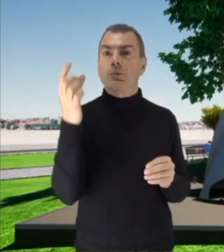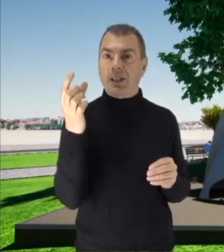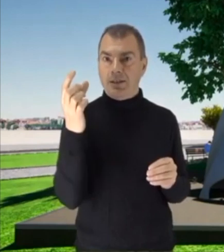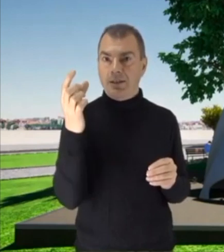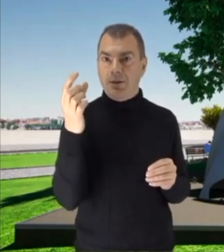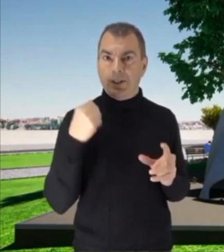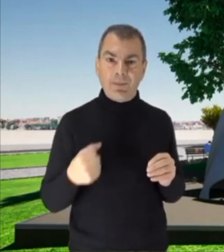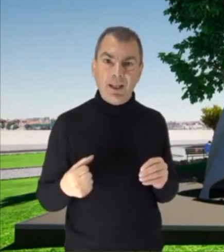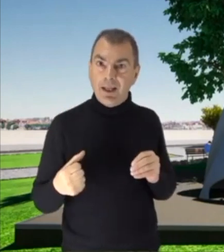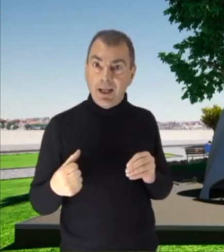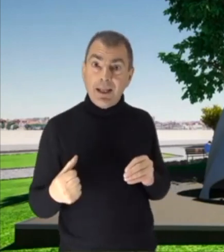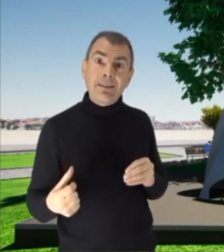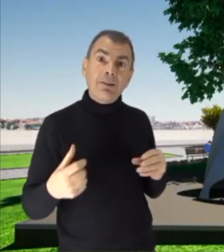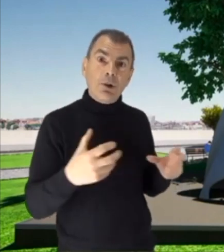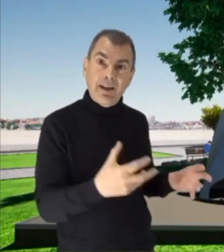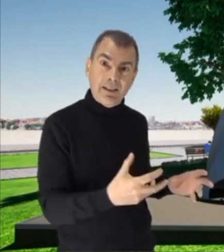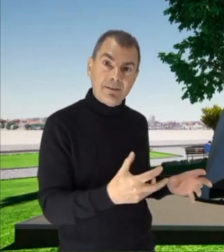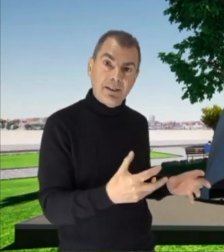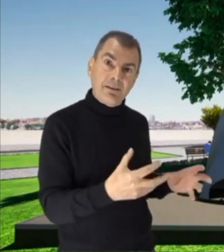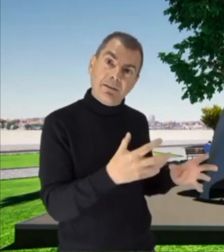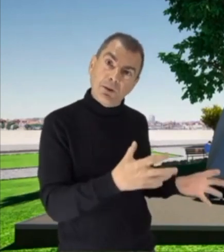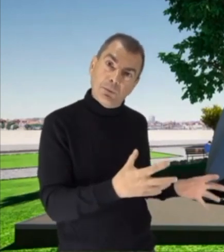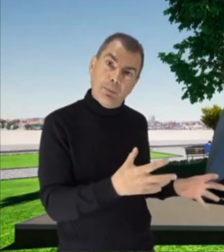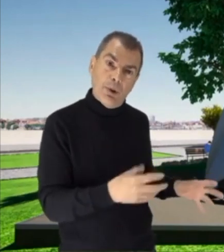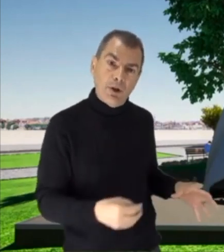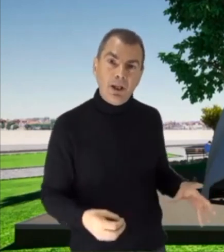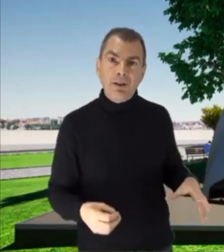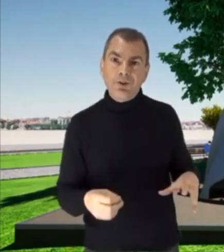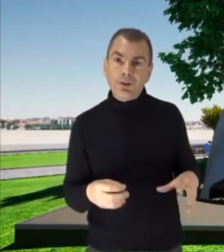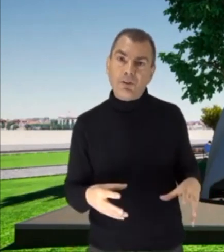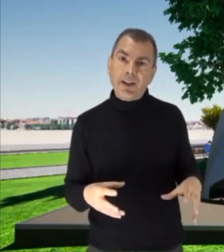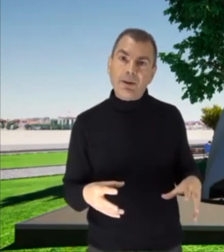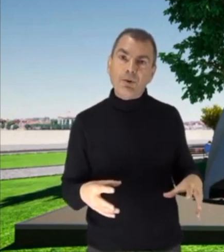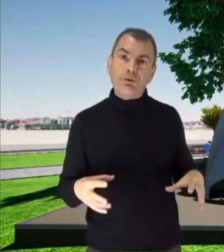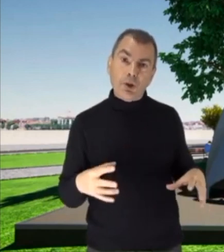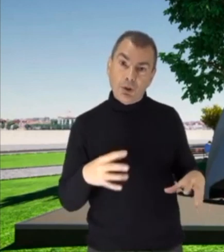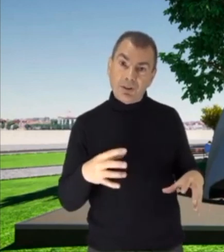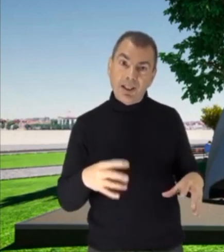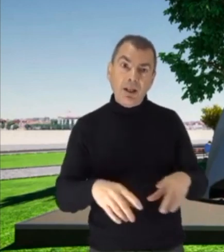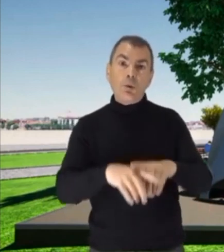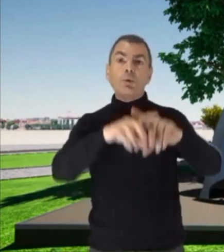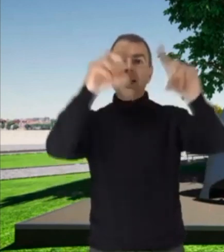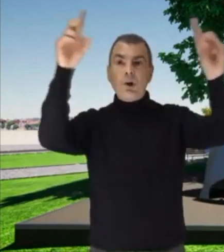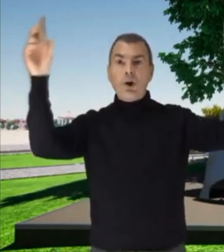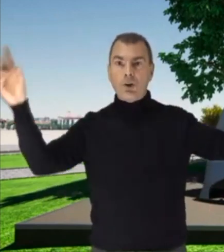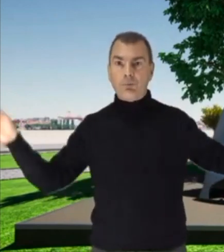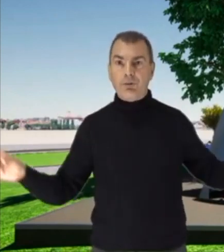comunicazione. Andando avanti di un po', ci troveremo di fronte un enorme